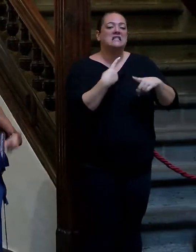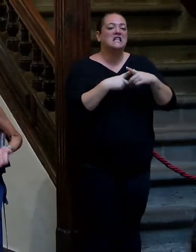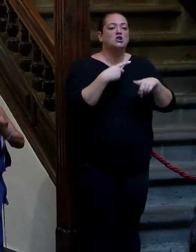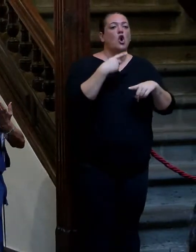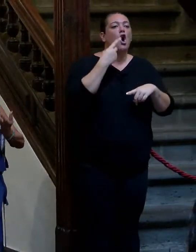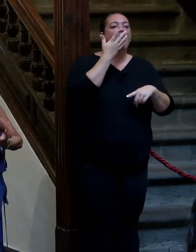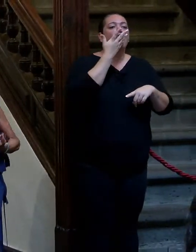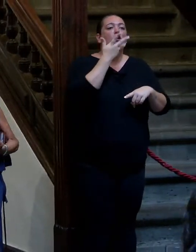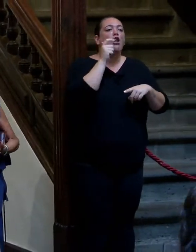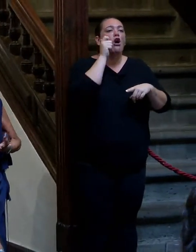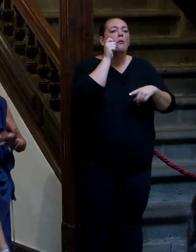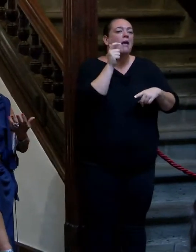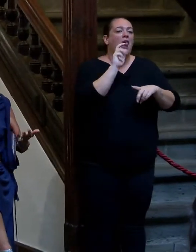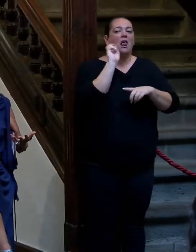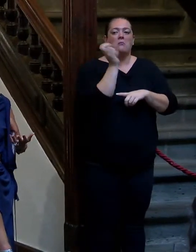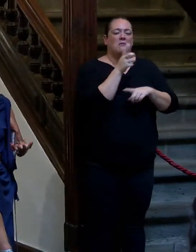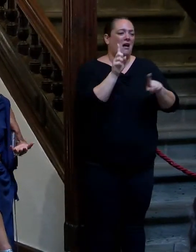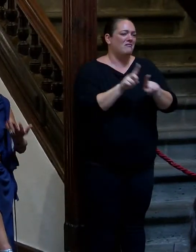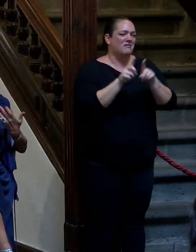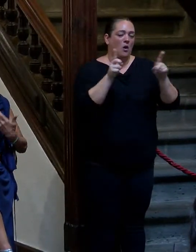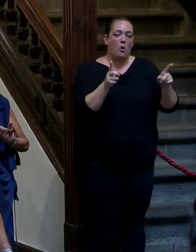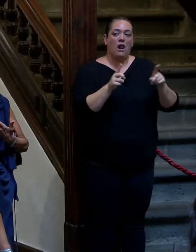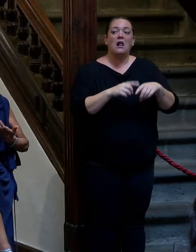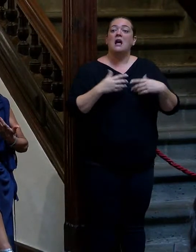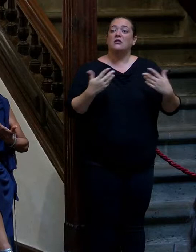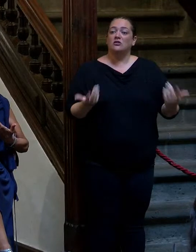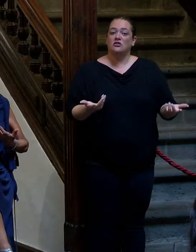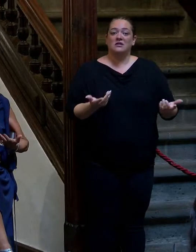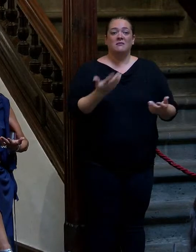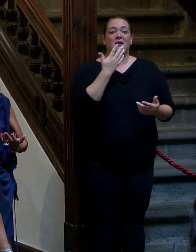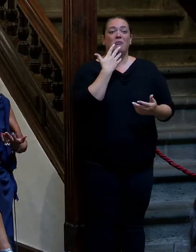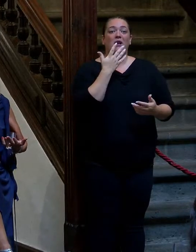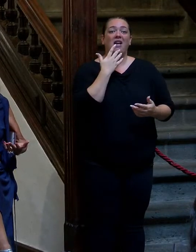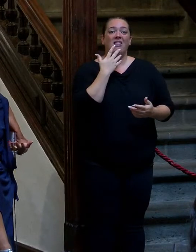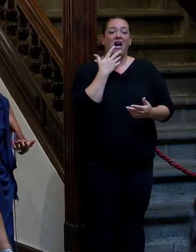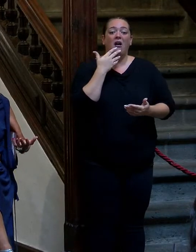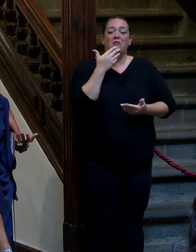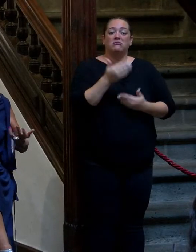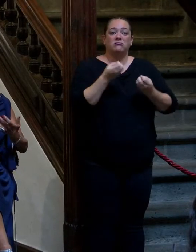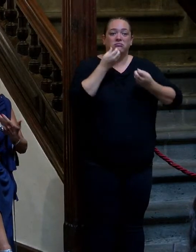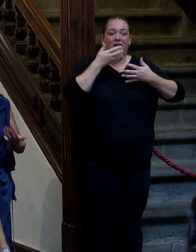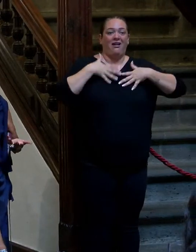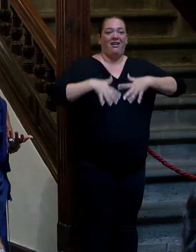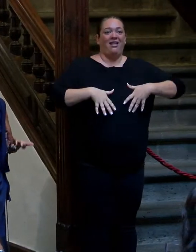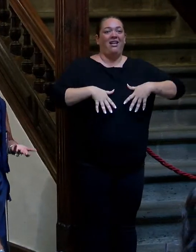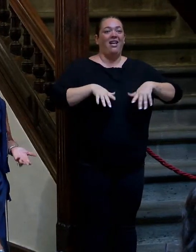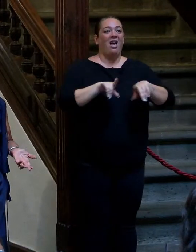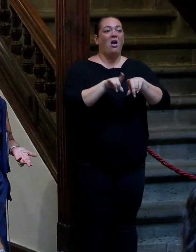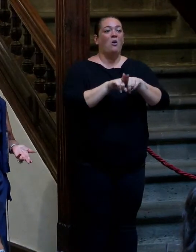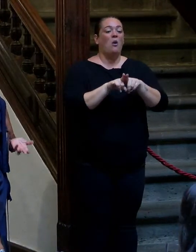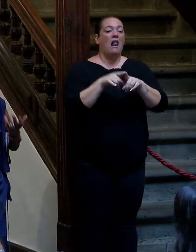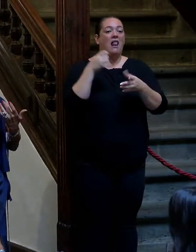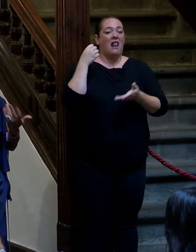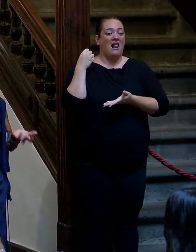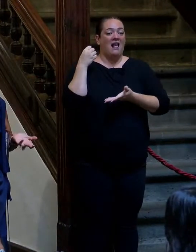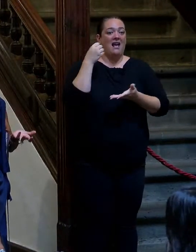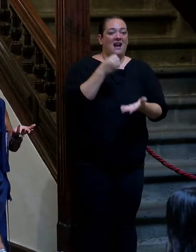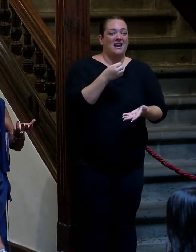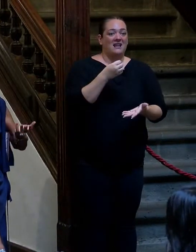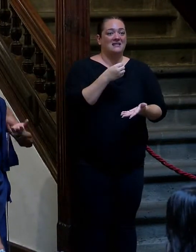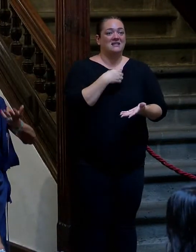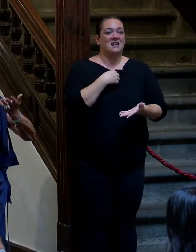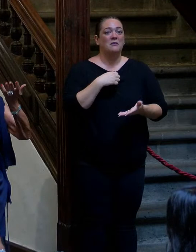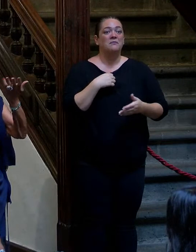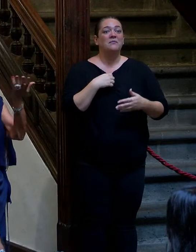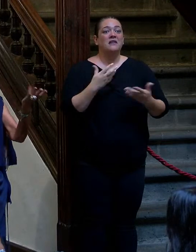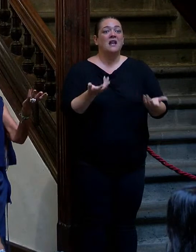de la religión, de la piel. Y eso, con la edad, me va llegando. Y me parece que es como si fuera cobrando una herencia a plazo, como si me estuviera pagando